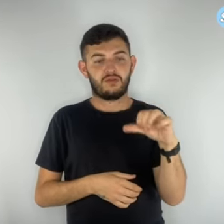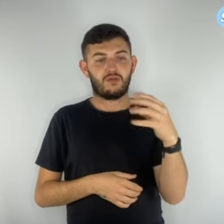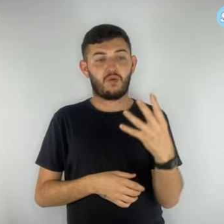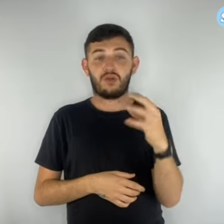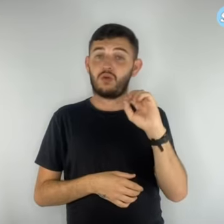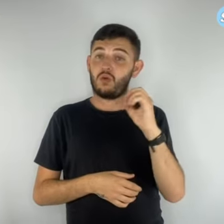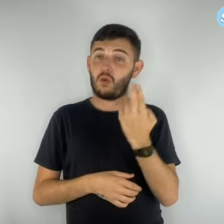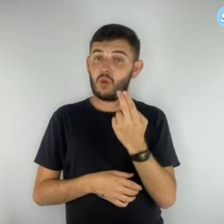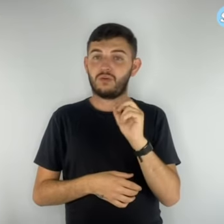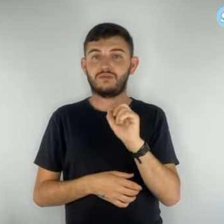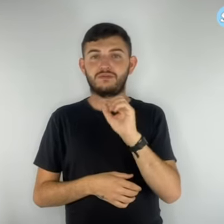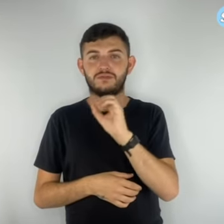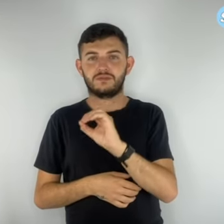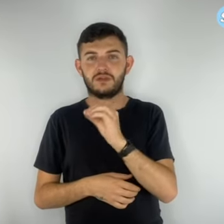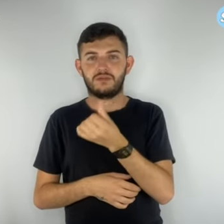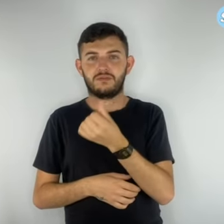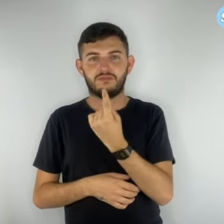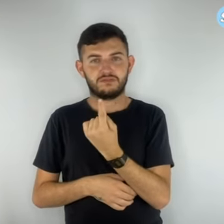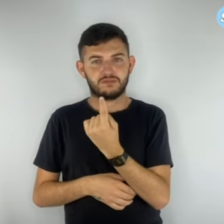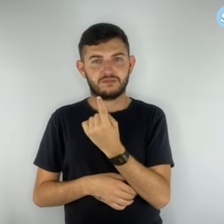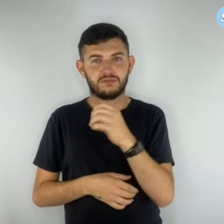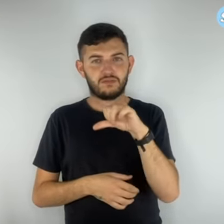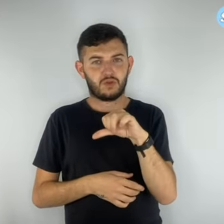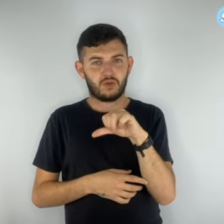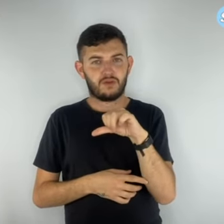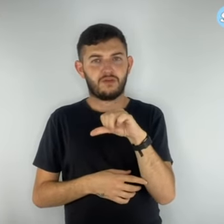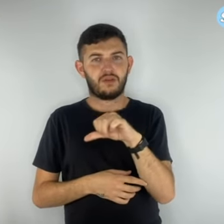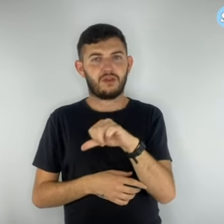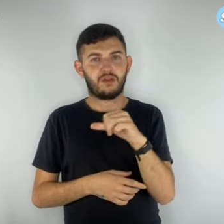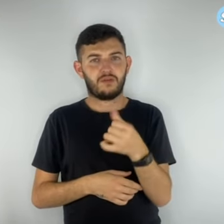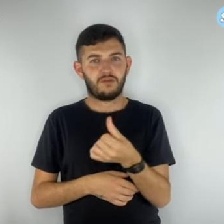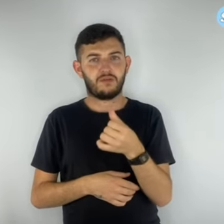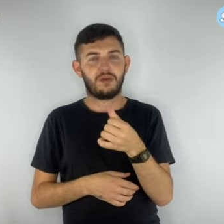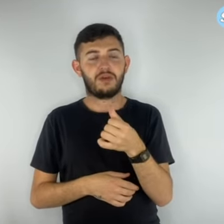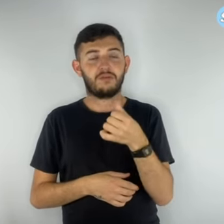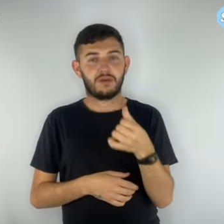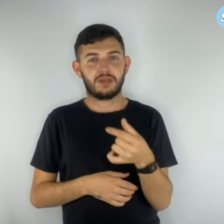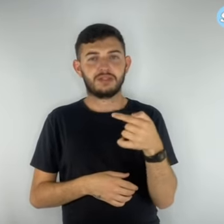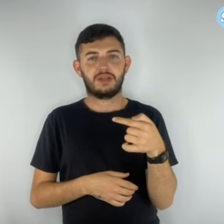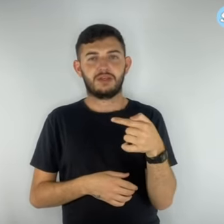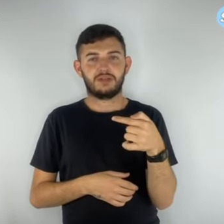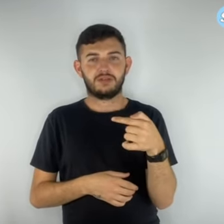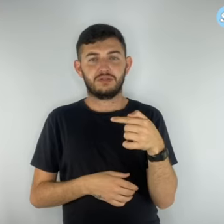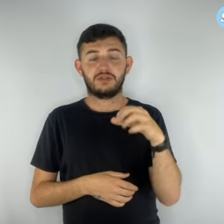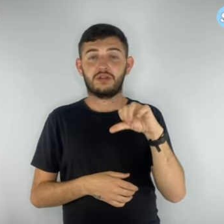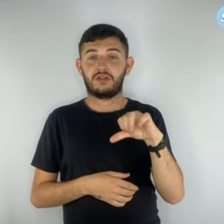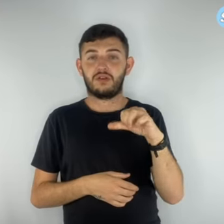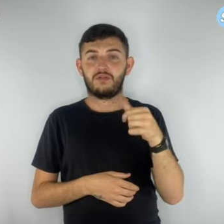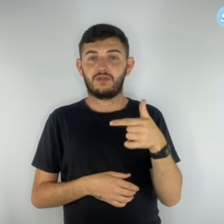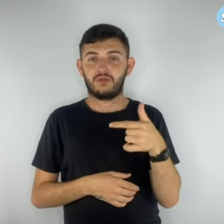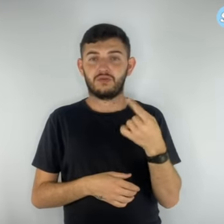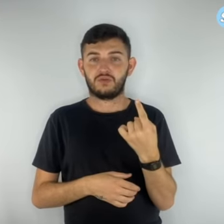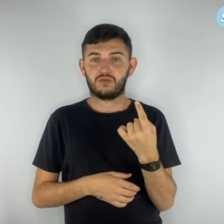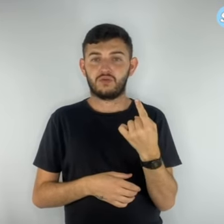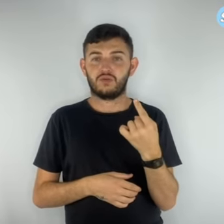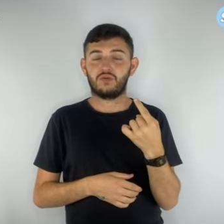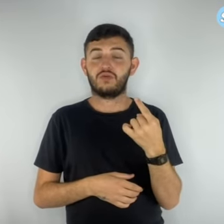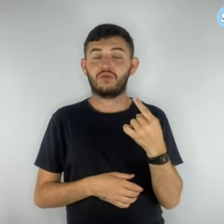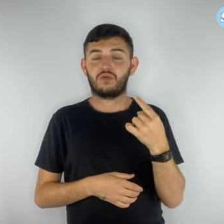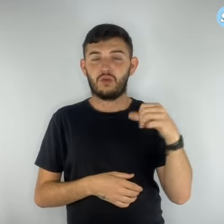061-99667-9219 Outros números